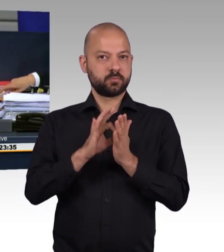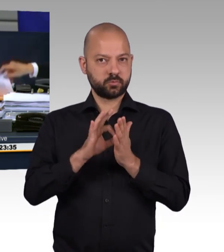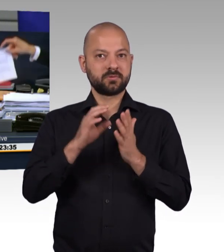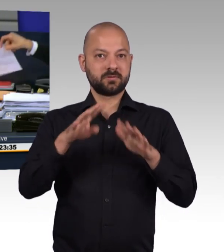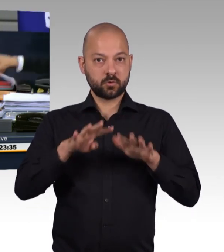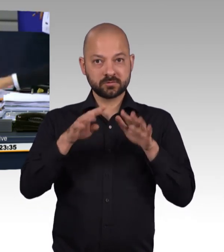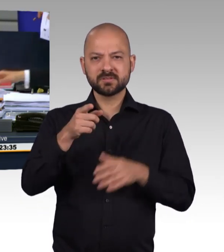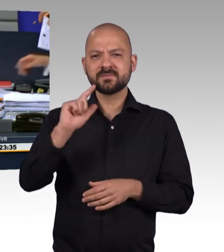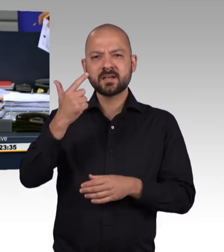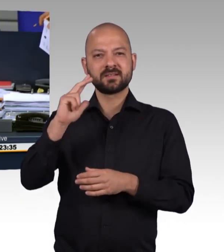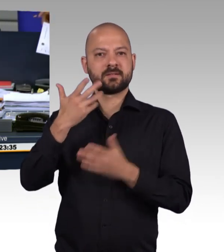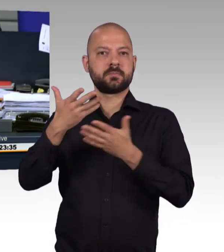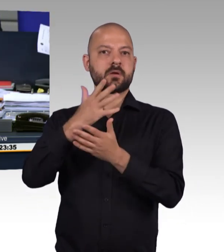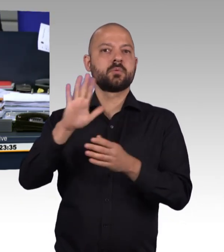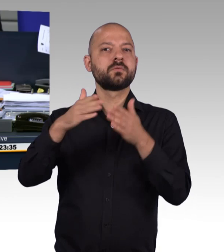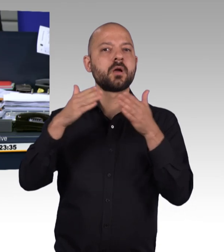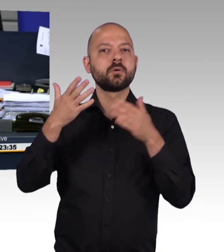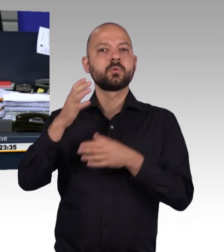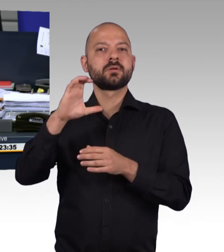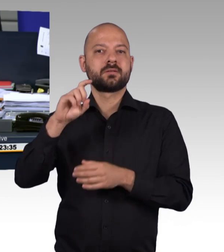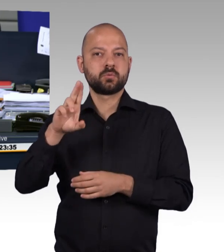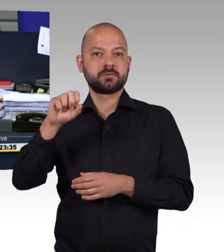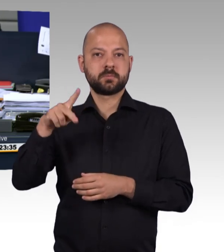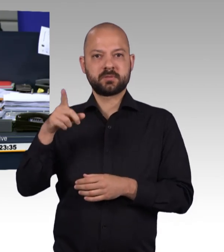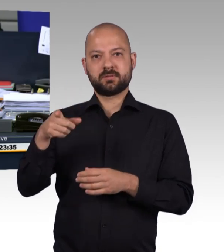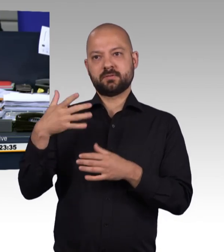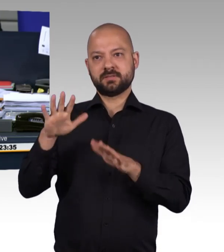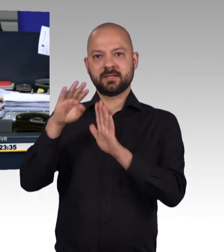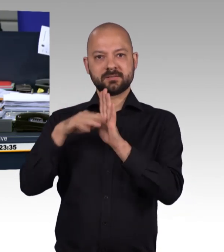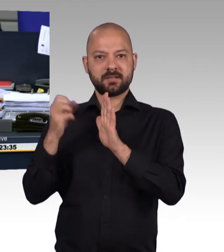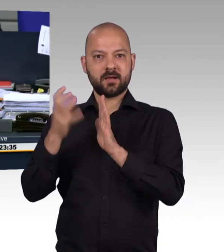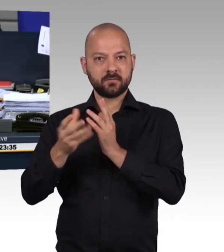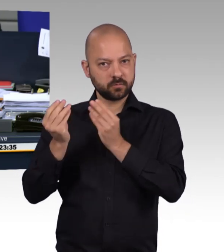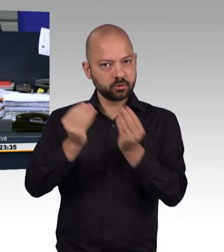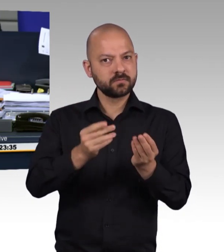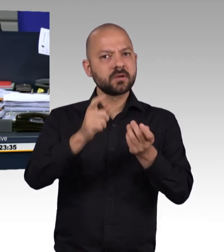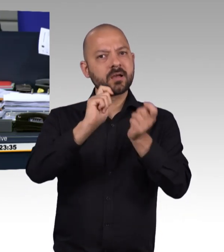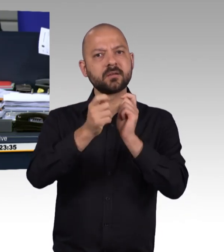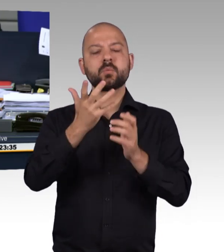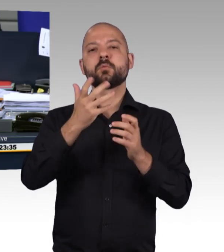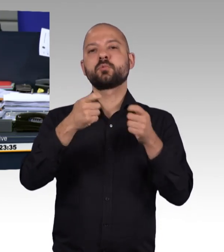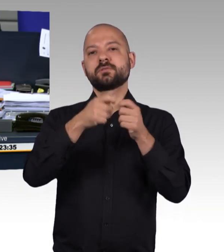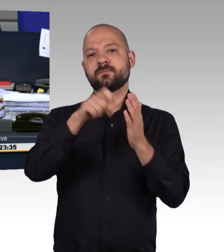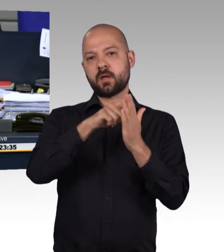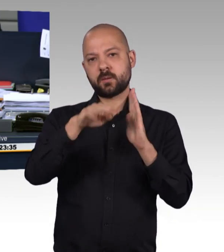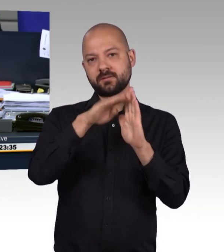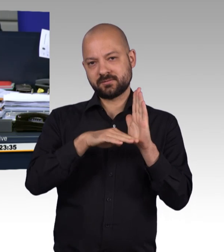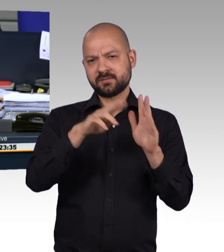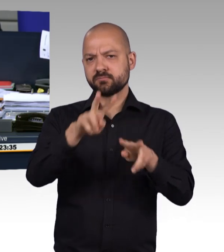eingebrachten Gesetzentwurfs zur Änderung des Bundeswahlgesetzes und anderer Gesetze. Hierzu gibt es einen gemeinsamen